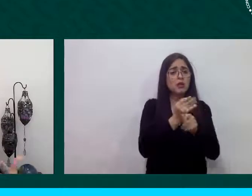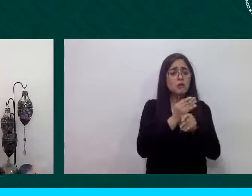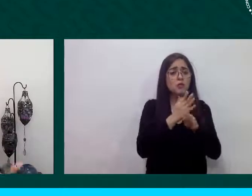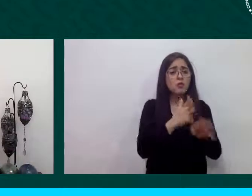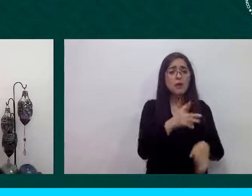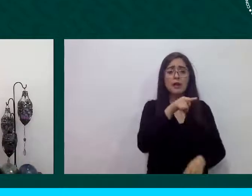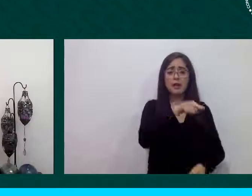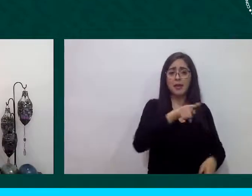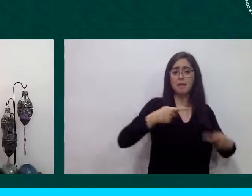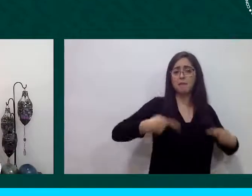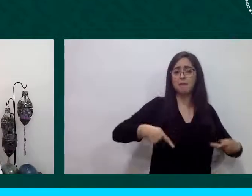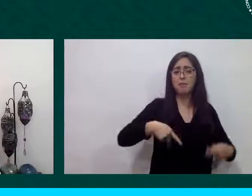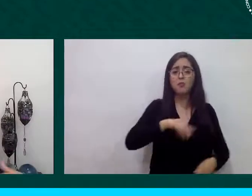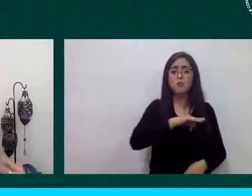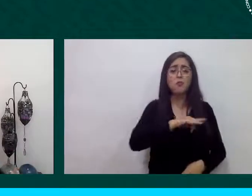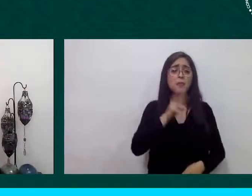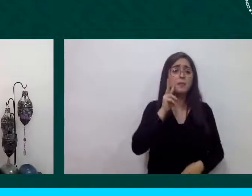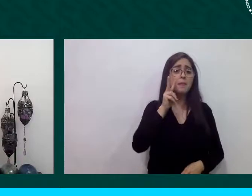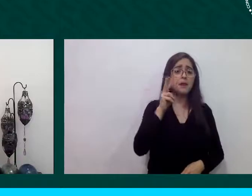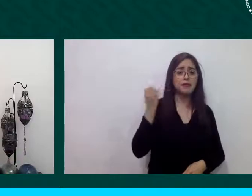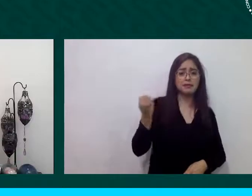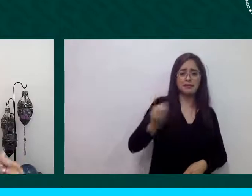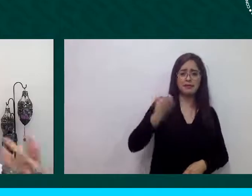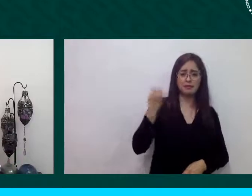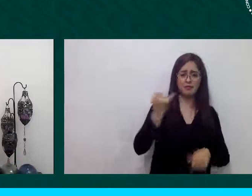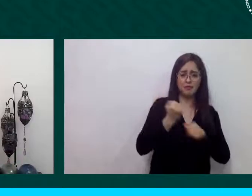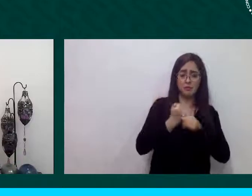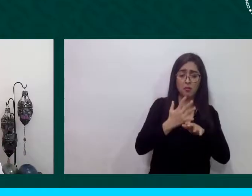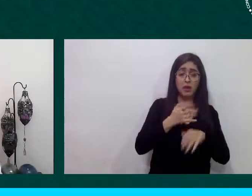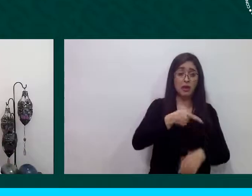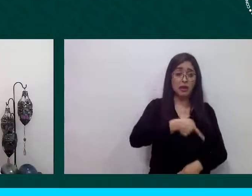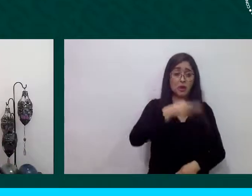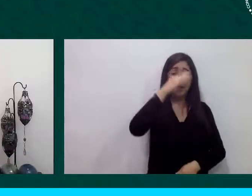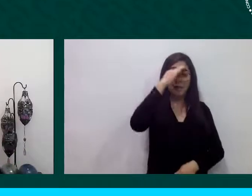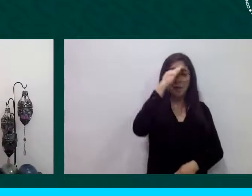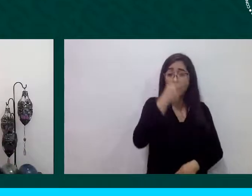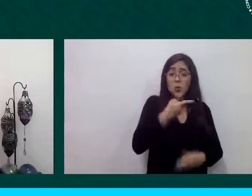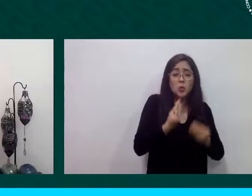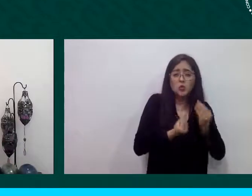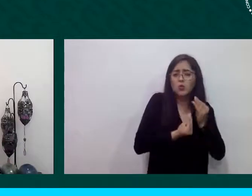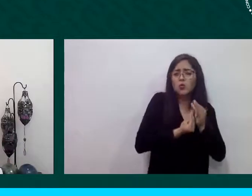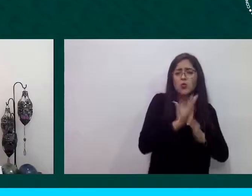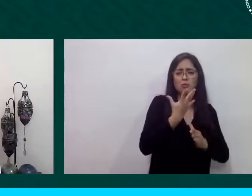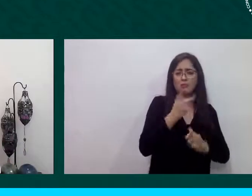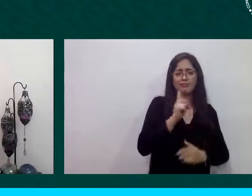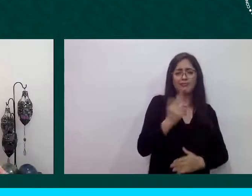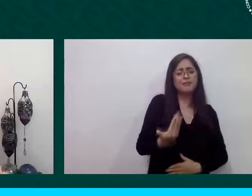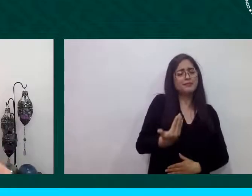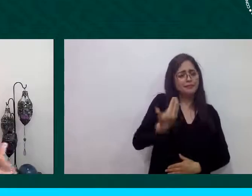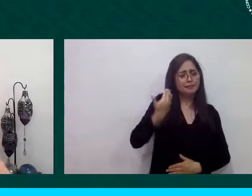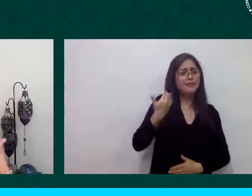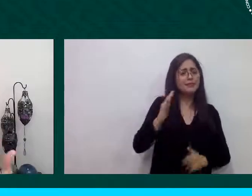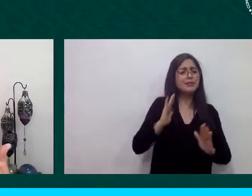nuevo ya se venía dando ya se venía atendiendo a la distancia previo a la pandemia no obstante vino a